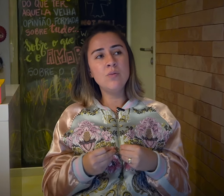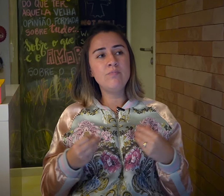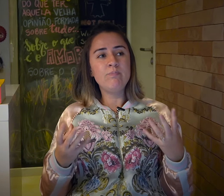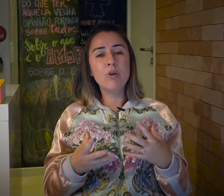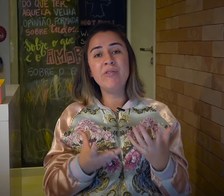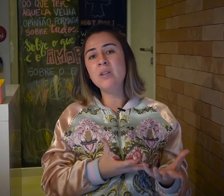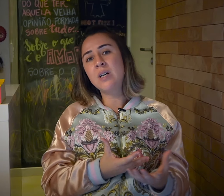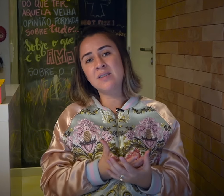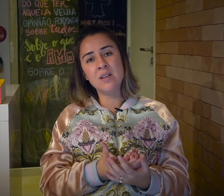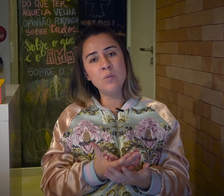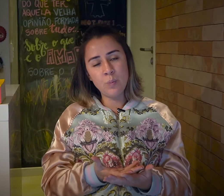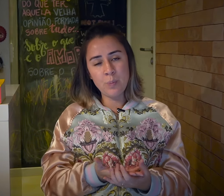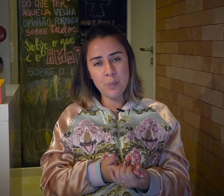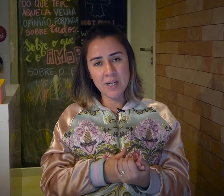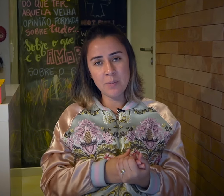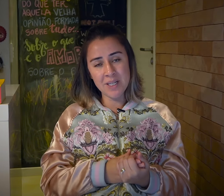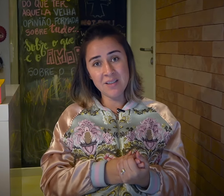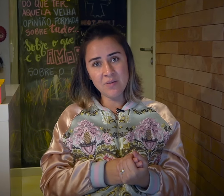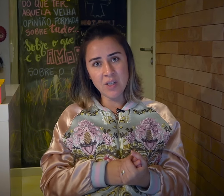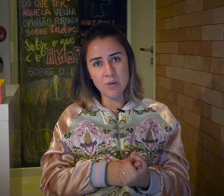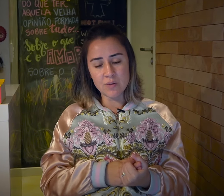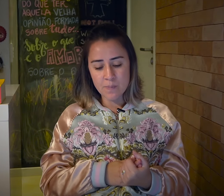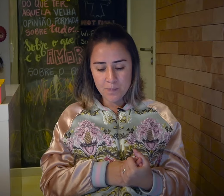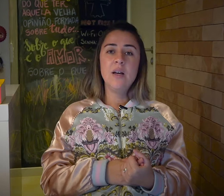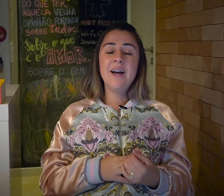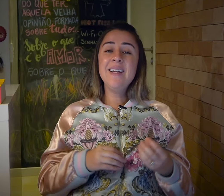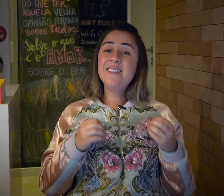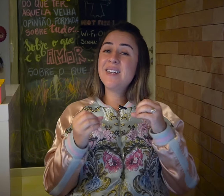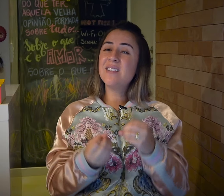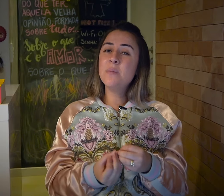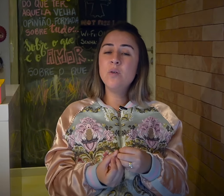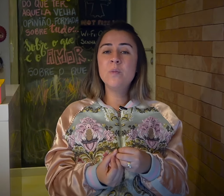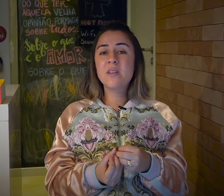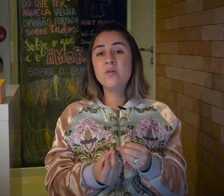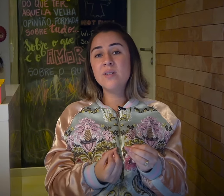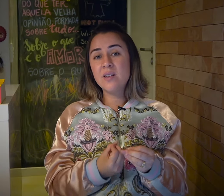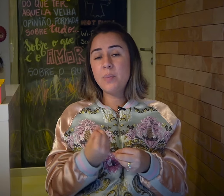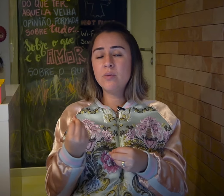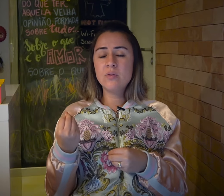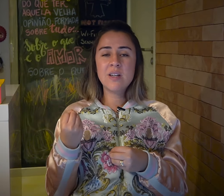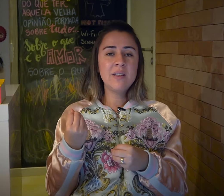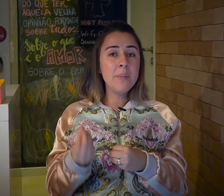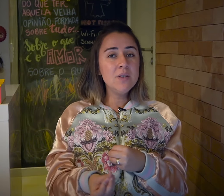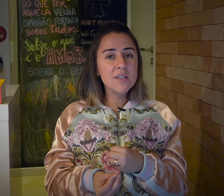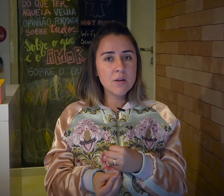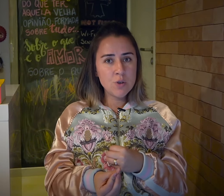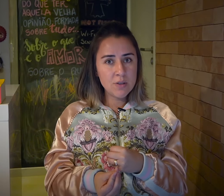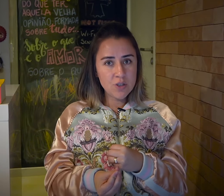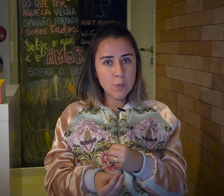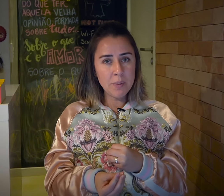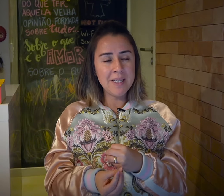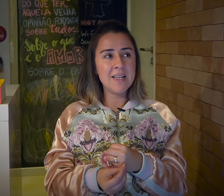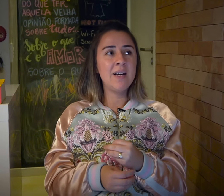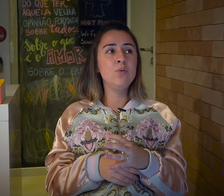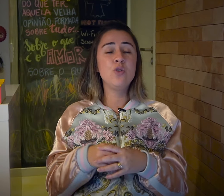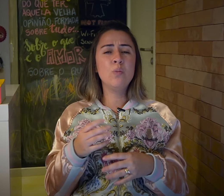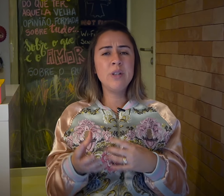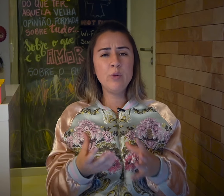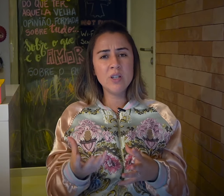prover educação para esses filhos. Aí, ele traz também algumas questões a respeito dos tratamentos que são disponibilizados, de como tem muita